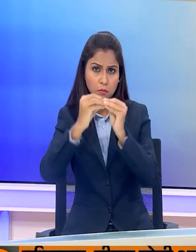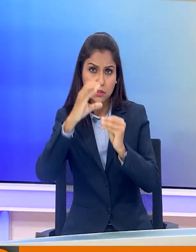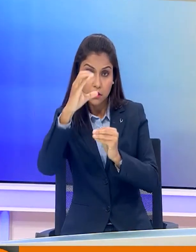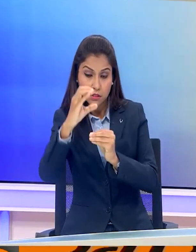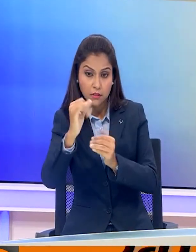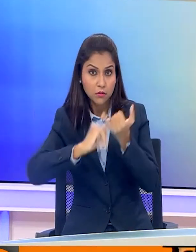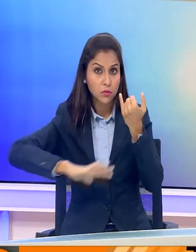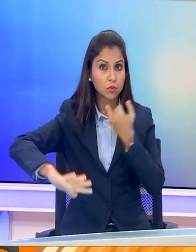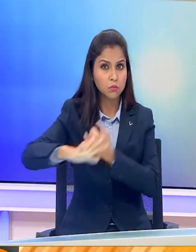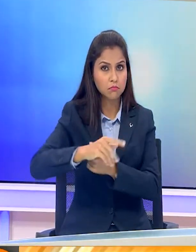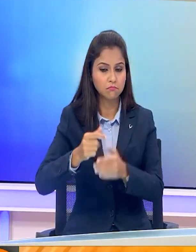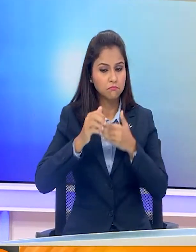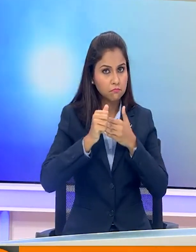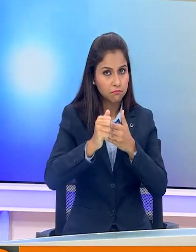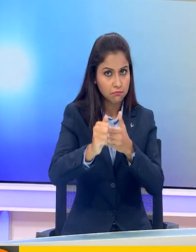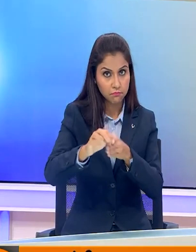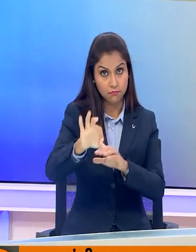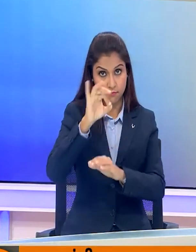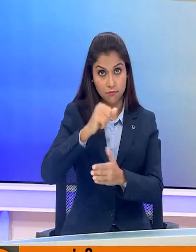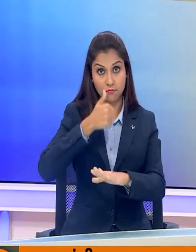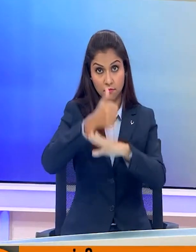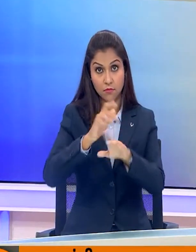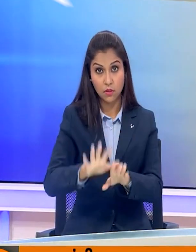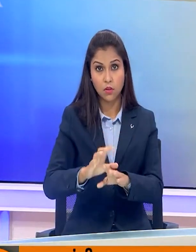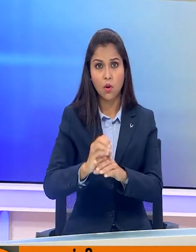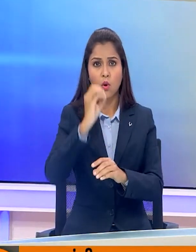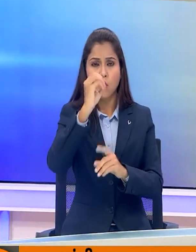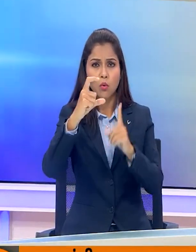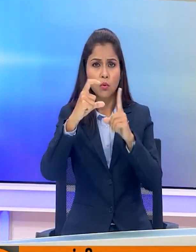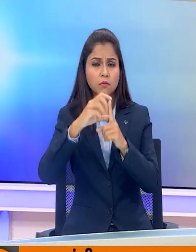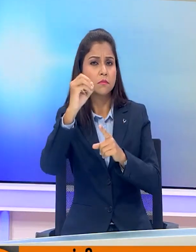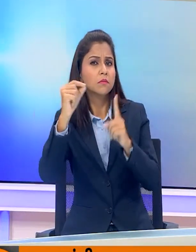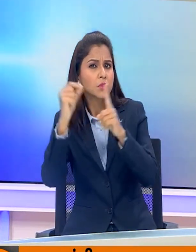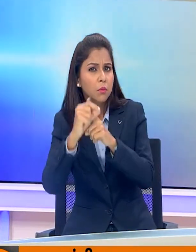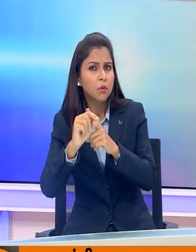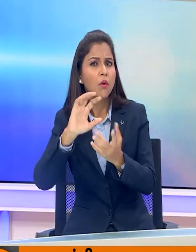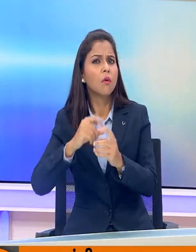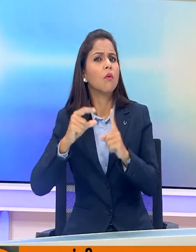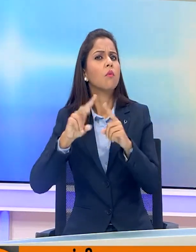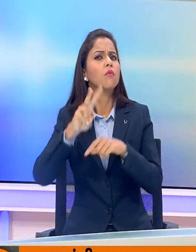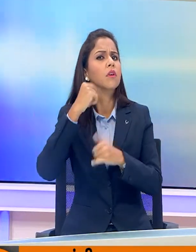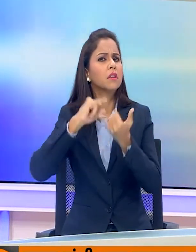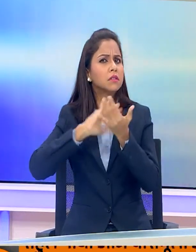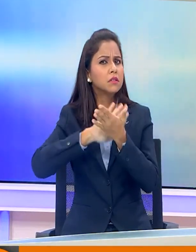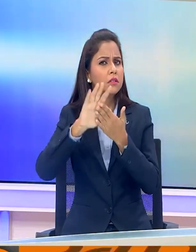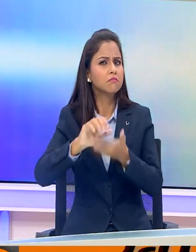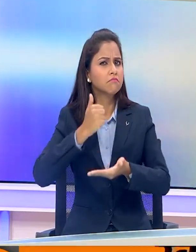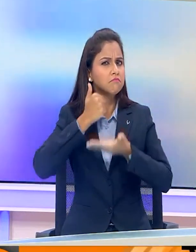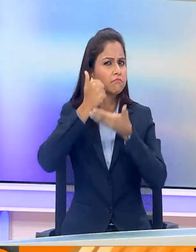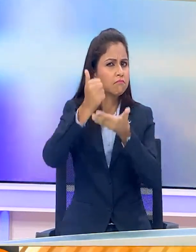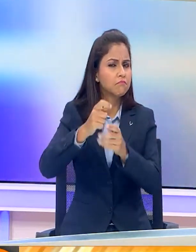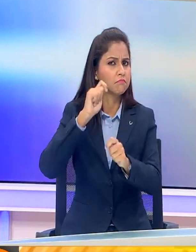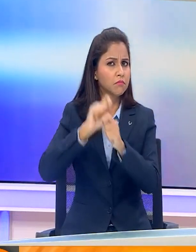समाज को मुख्यधारा में इस्थान मिला है ODP और विश्व कर्मा श्रम सम्मान जैसी